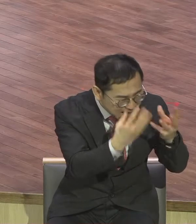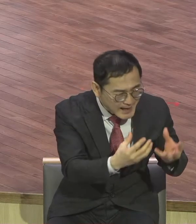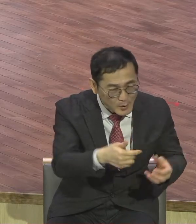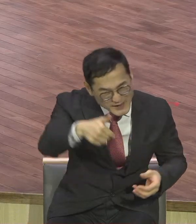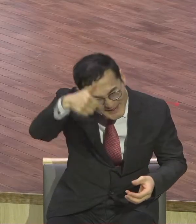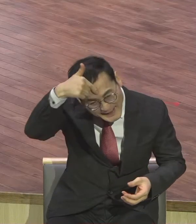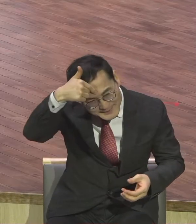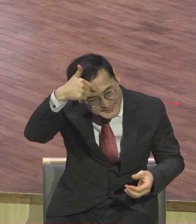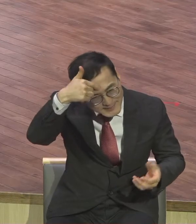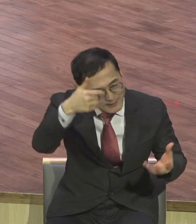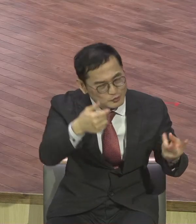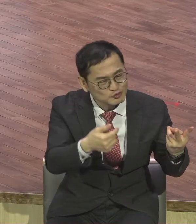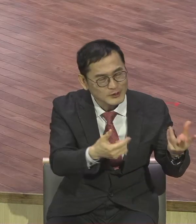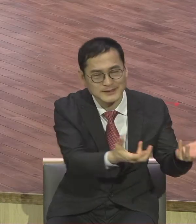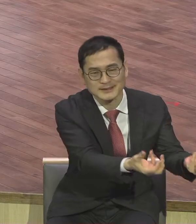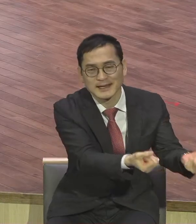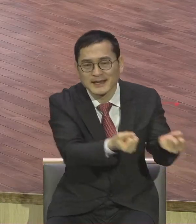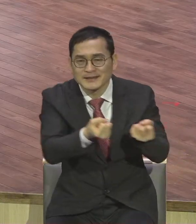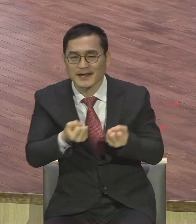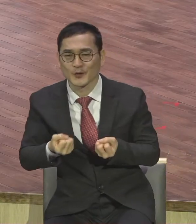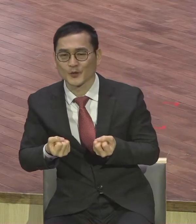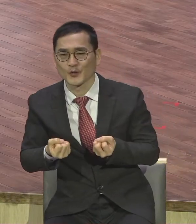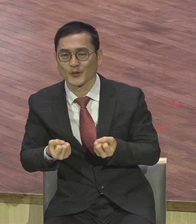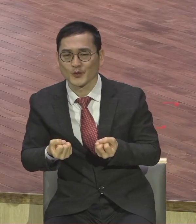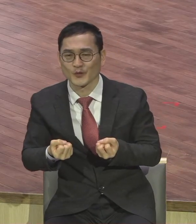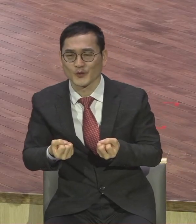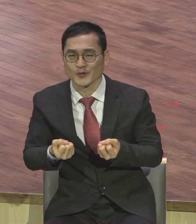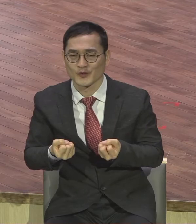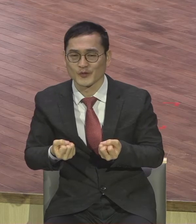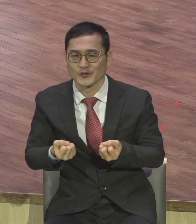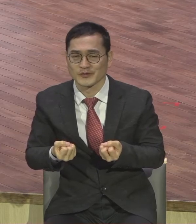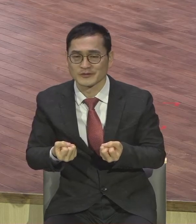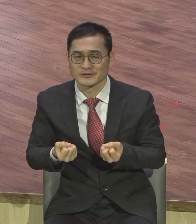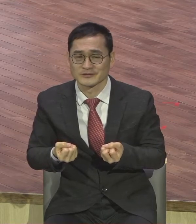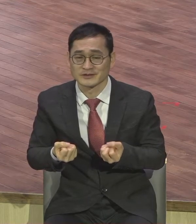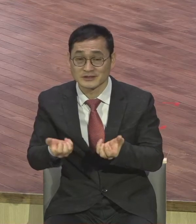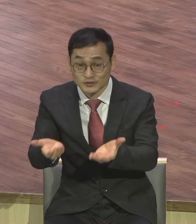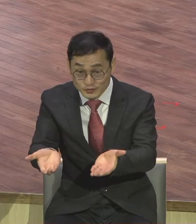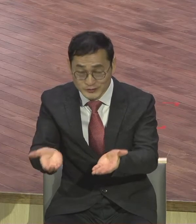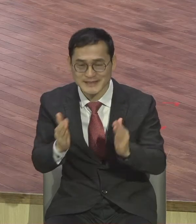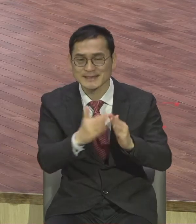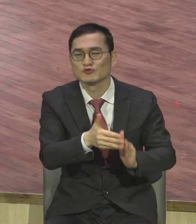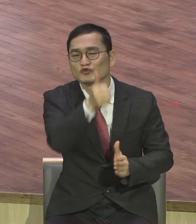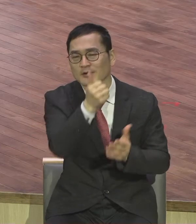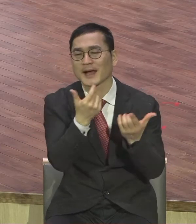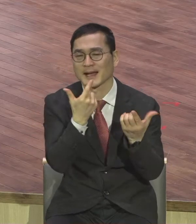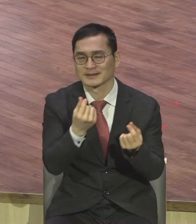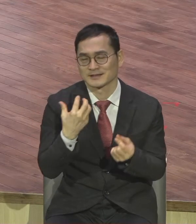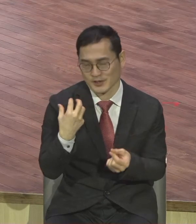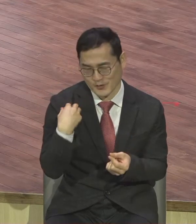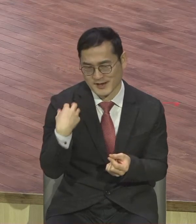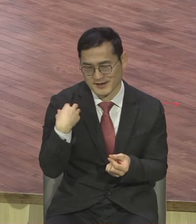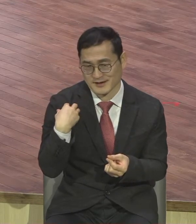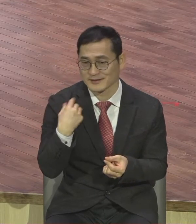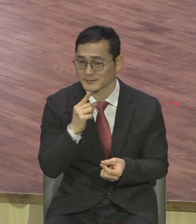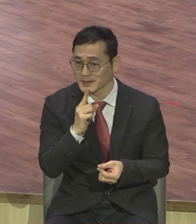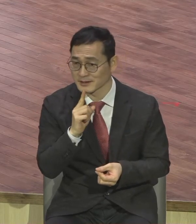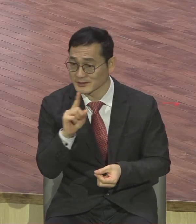그 집주인과 같은 역할 이걸 천국 제자된 서기관들이 하는 일임을 말씀하고 있어요 천국의 일종의